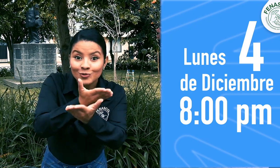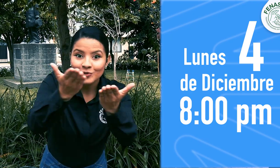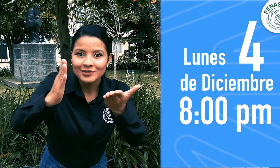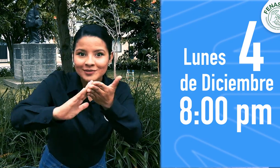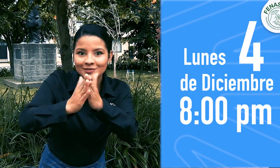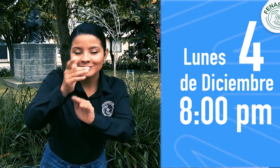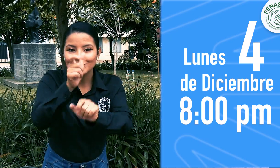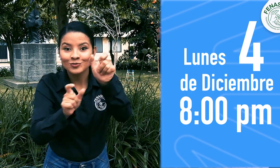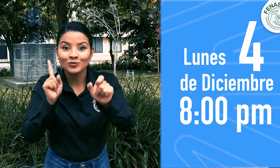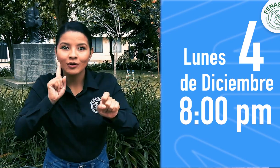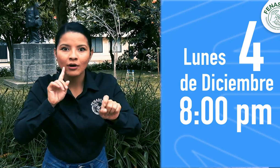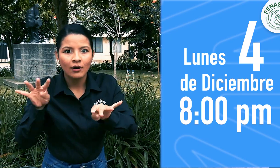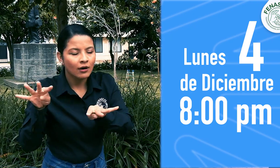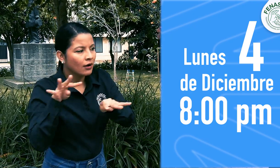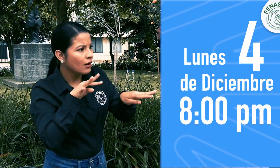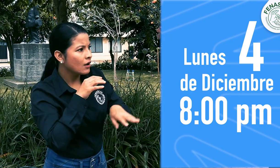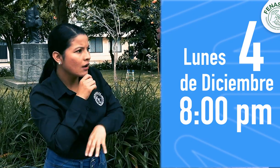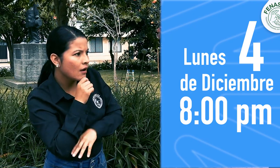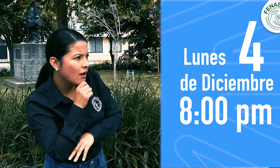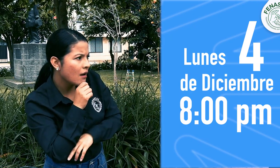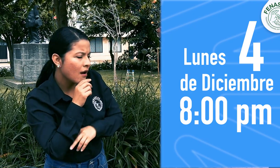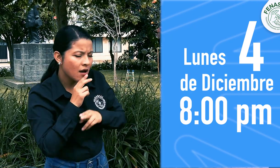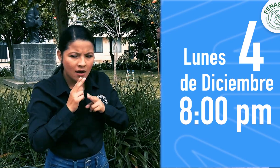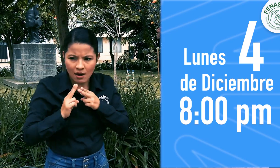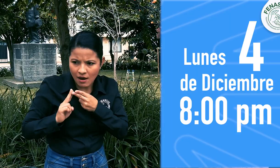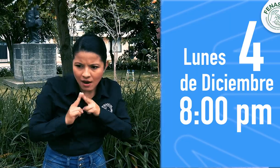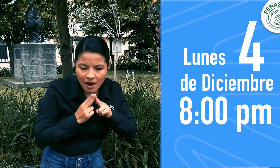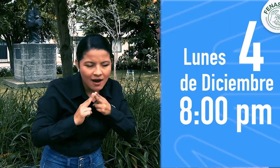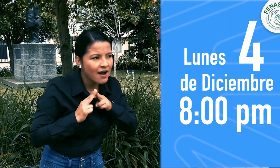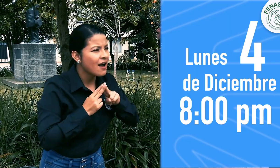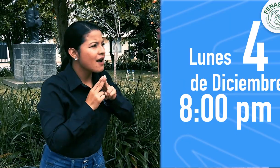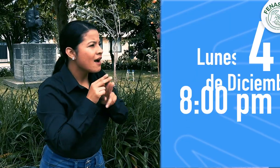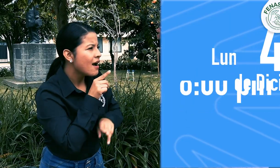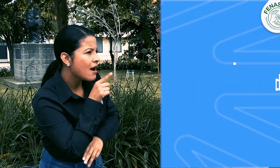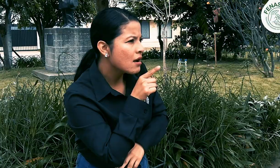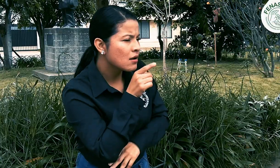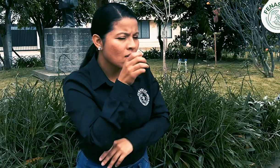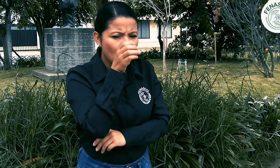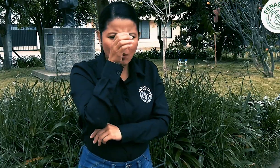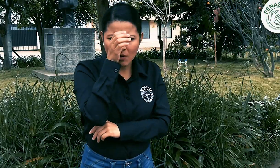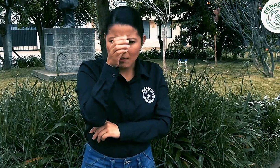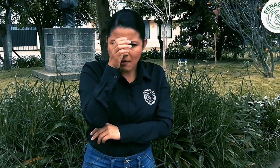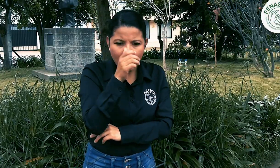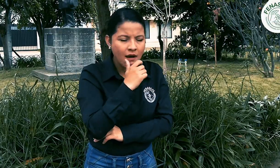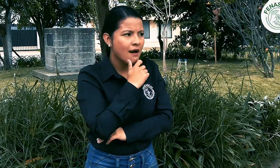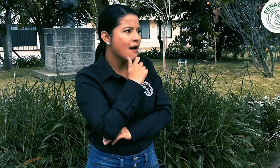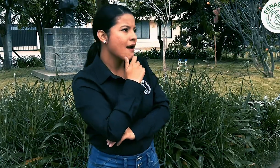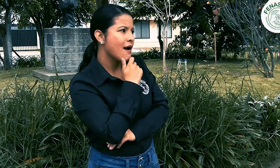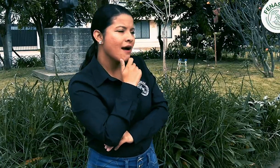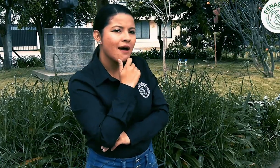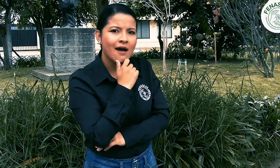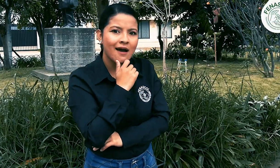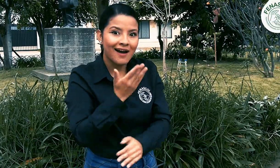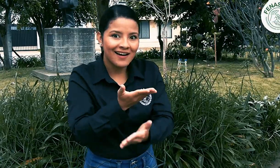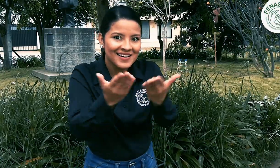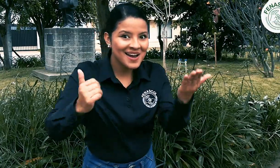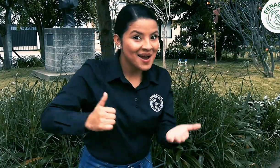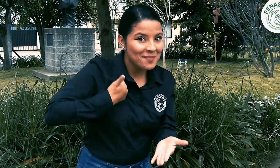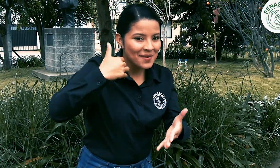Así que prepárense comunidad sorda para ver este Live, relacionar conceptos y aprender sobre este tema.